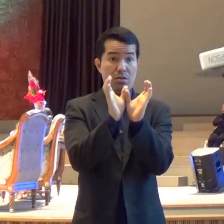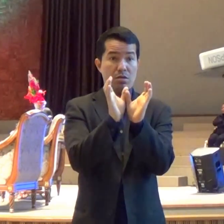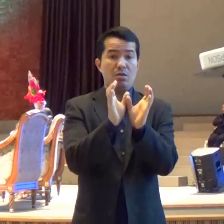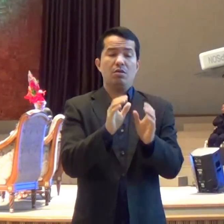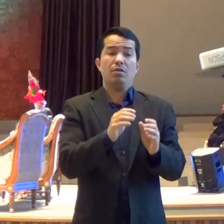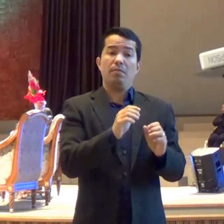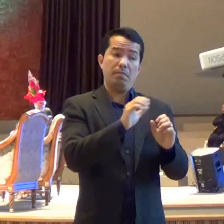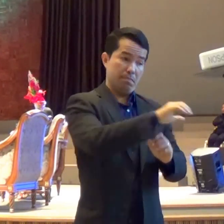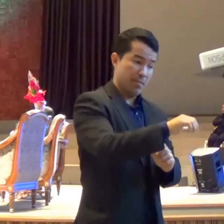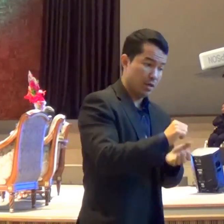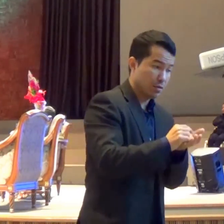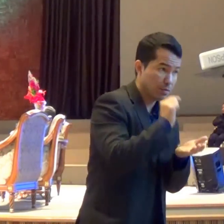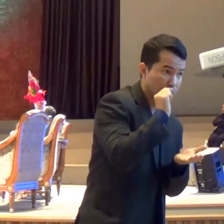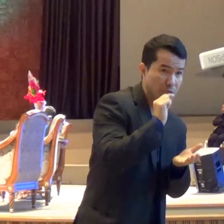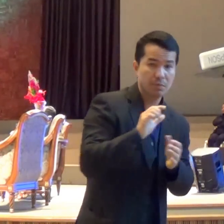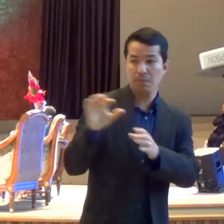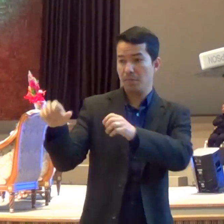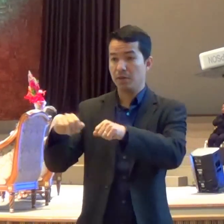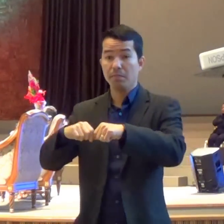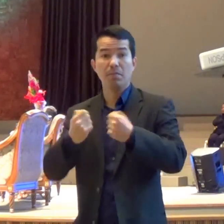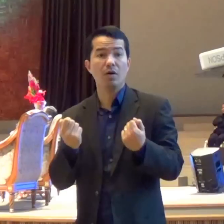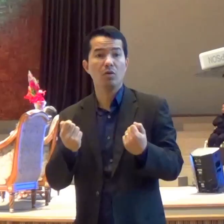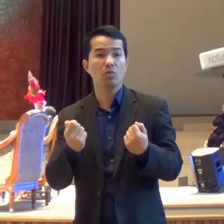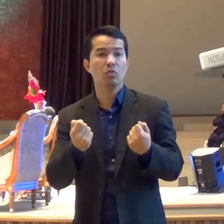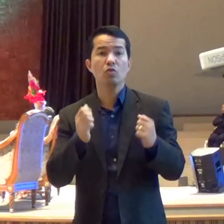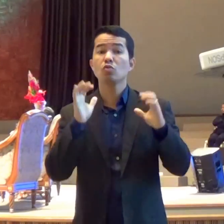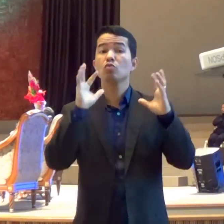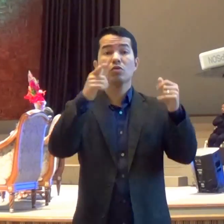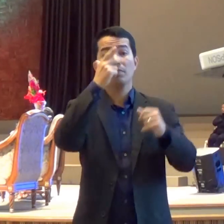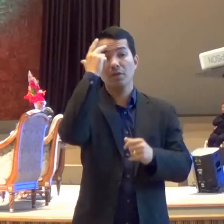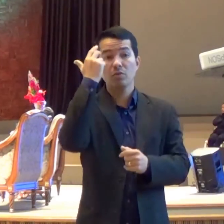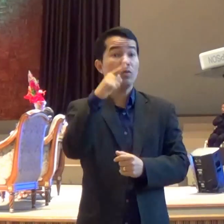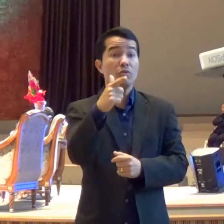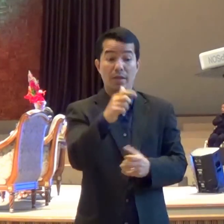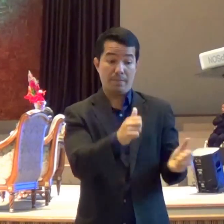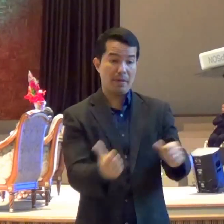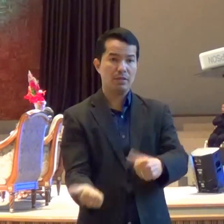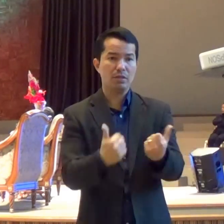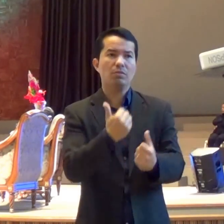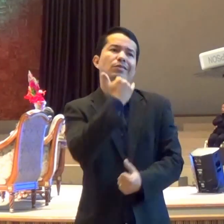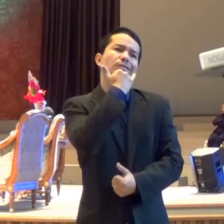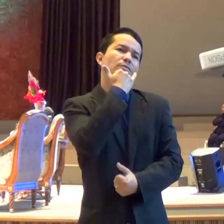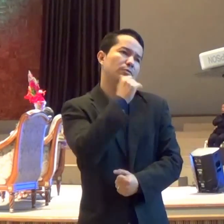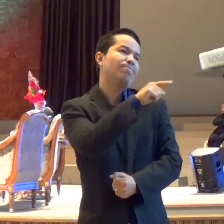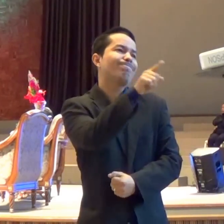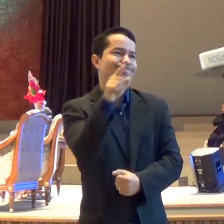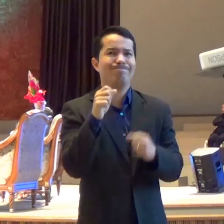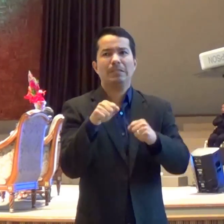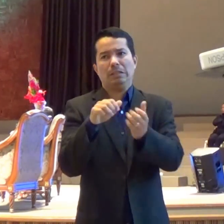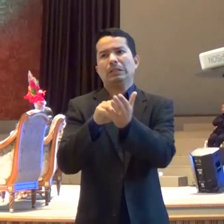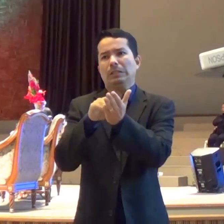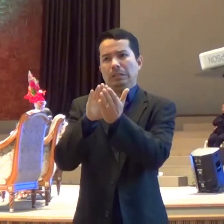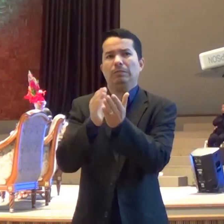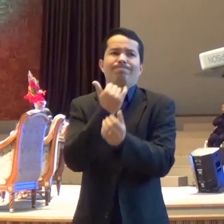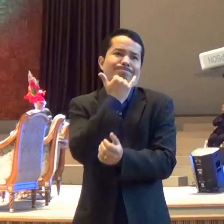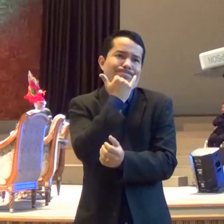Ela mandava Embora Todos os Convidados Que não Eram Batizados Despedia Todo mundo Porque